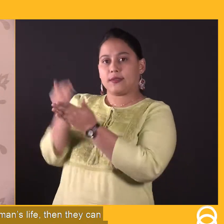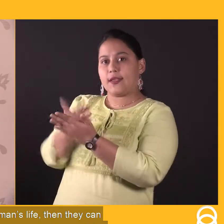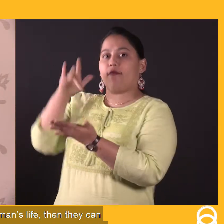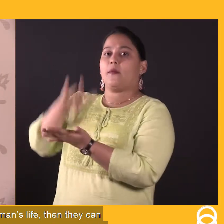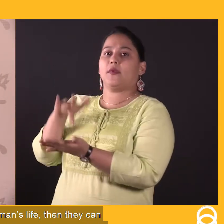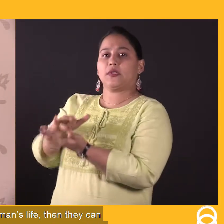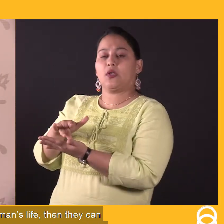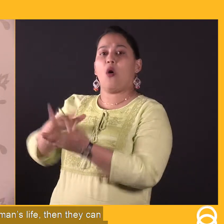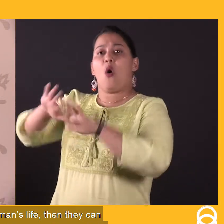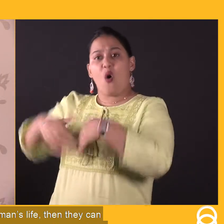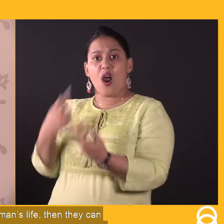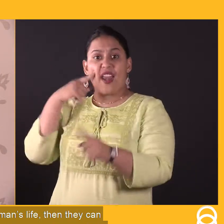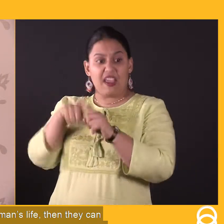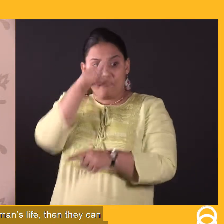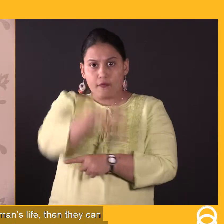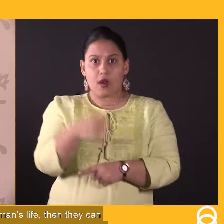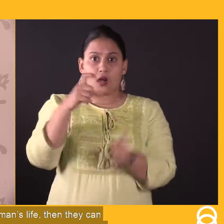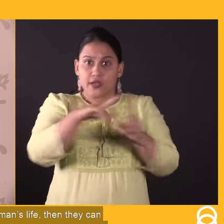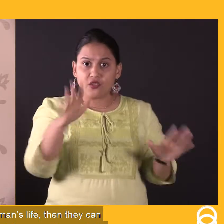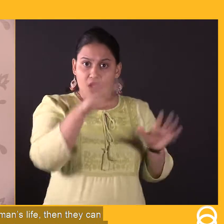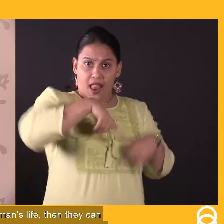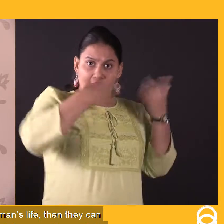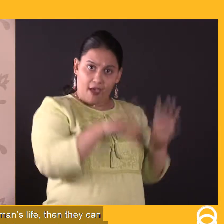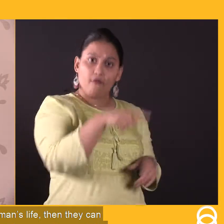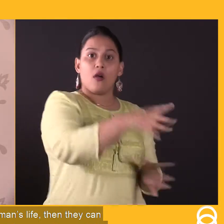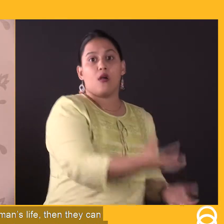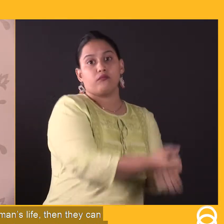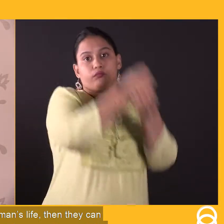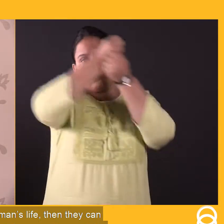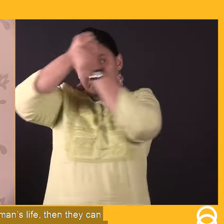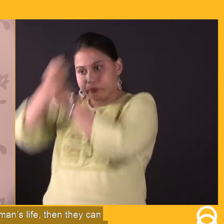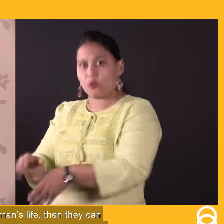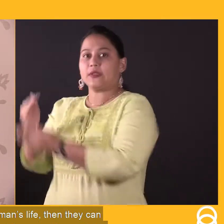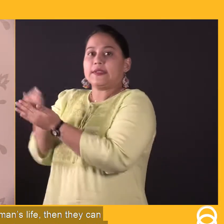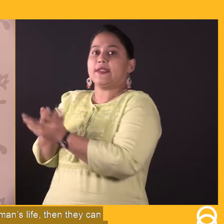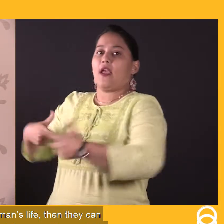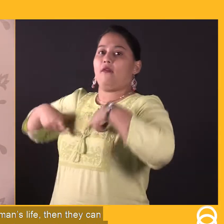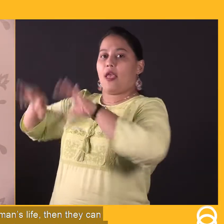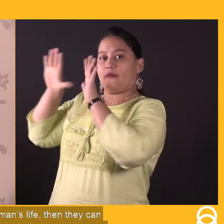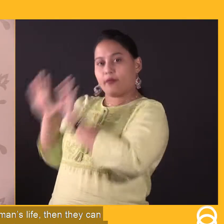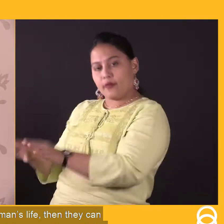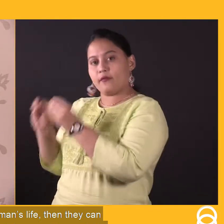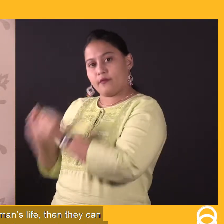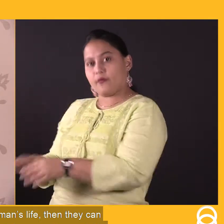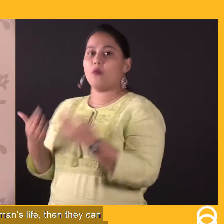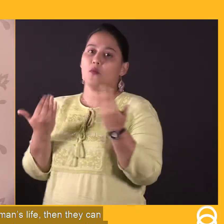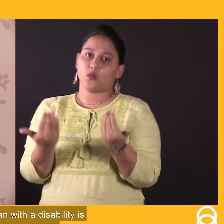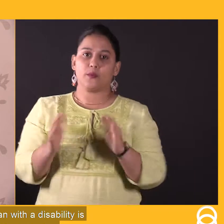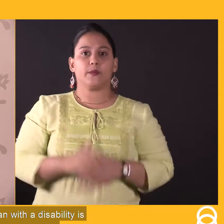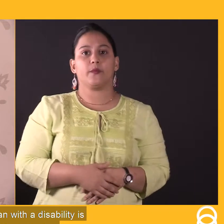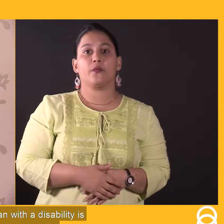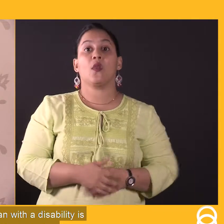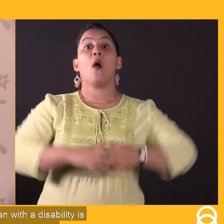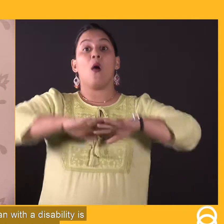और अगर उस महिला की जान को कत्रा है तो उसे प्रिवेंटिव का स्टेडी में हिरासत में लेने का अधेस भी देश सकते हैं